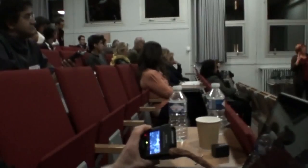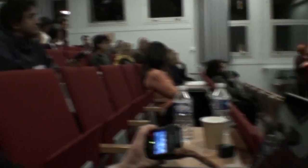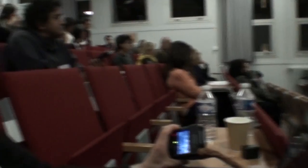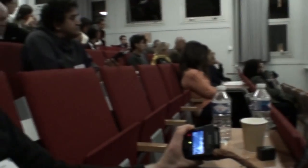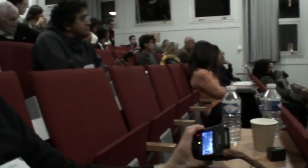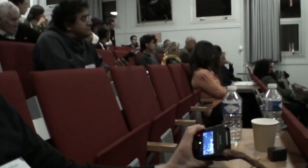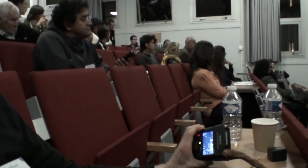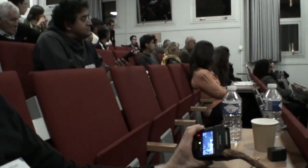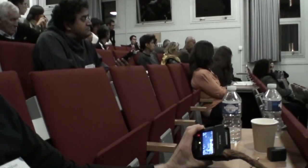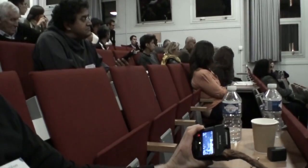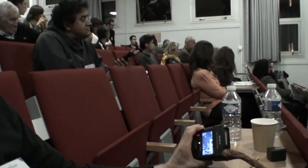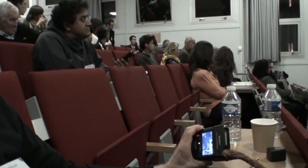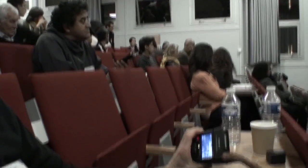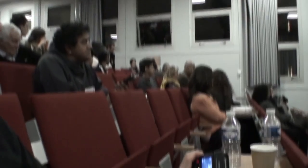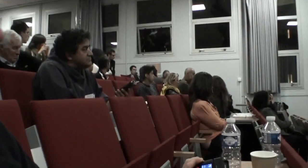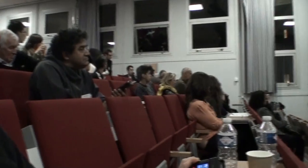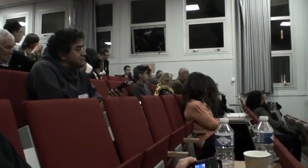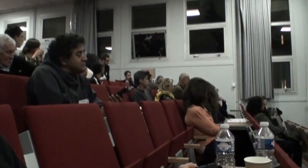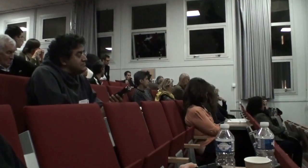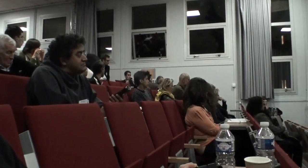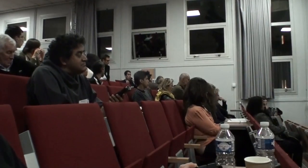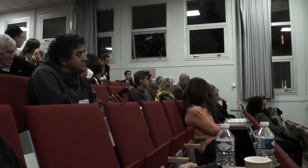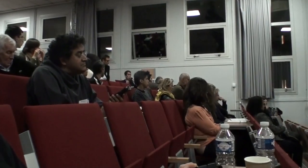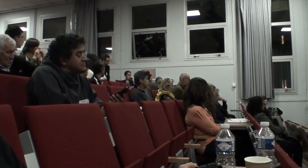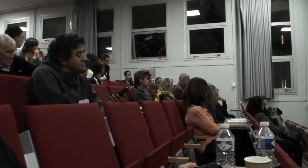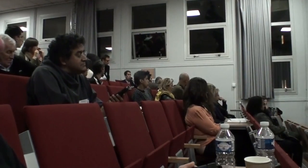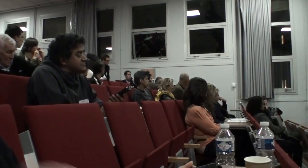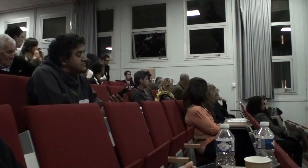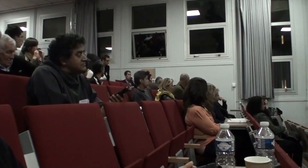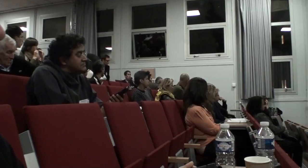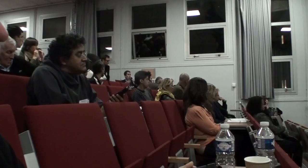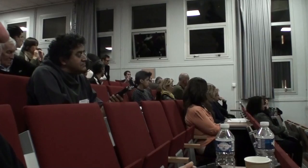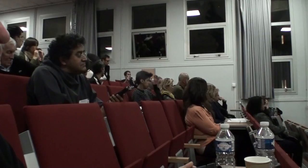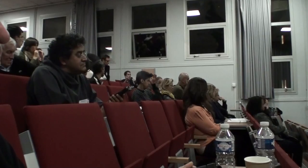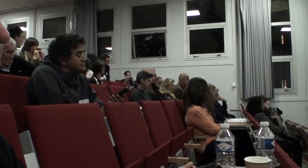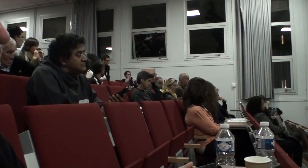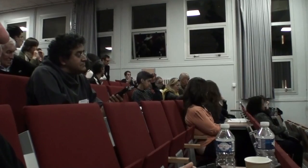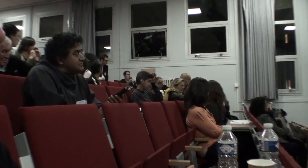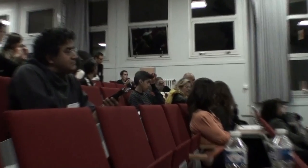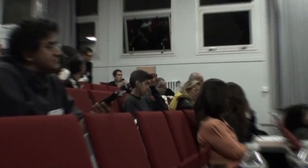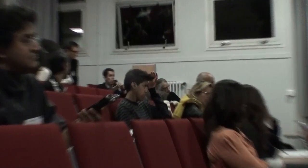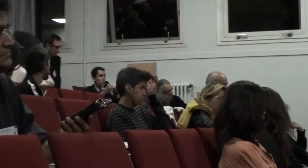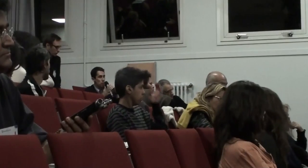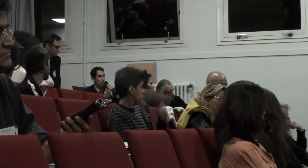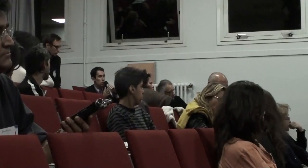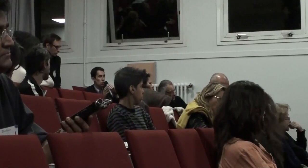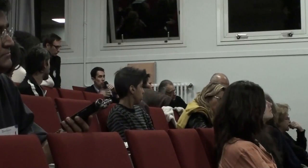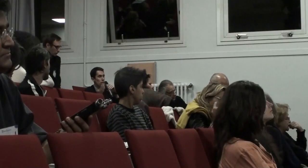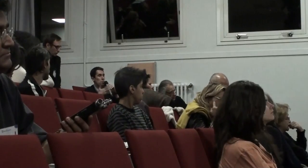la manière dont se présentent les choses laisse penser que les gens seraient en quelque sorte malgré eux et à leur corps défendant obligés de suivre une direction qui sera